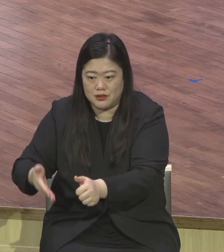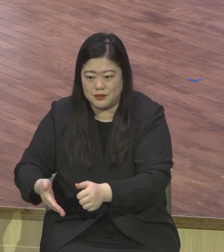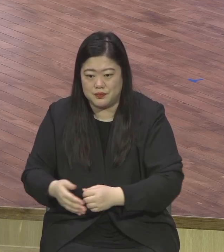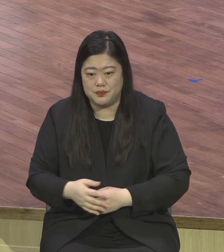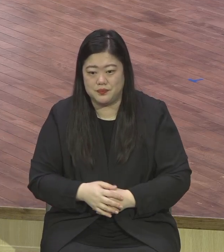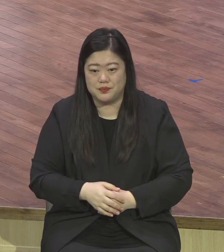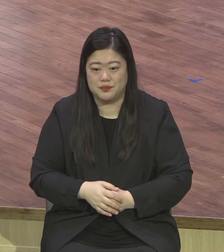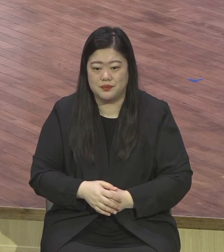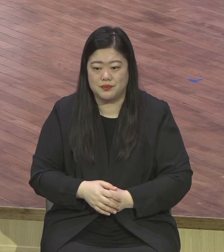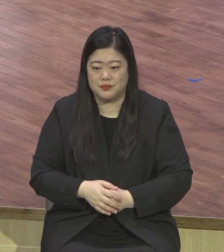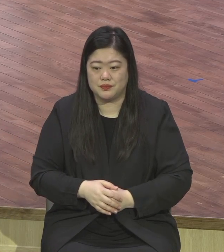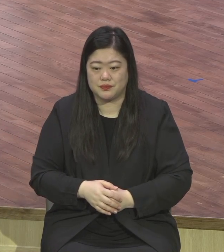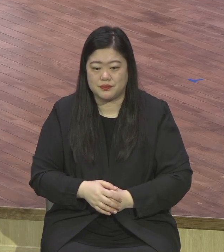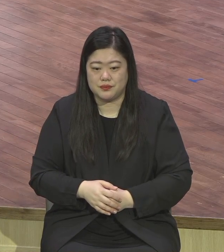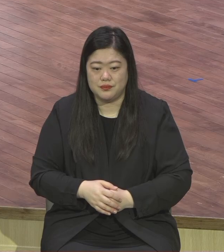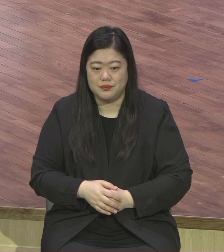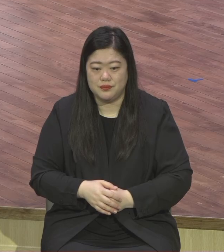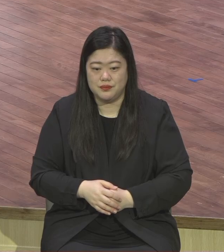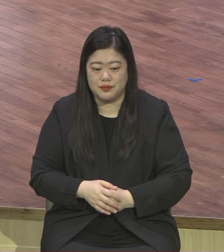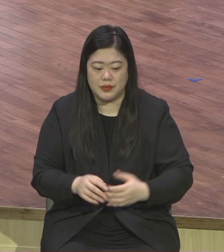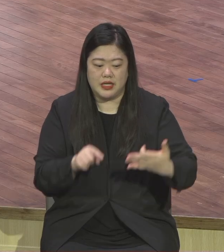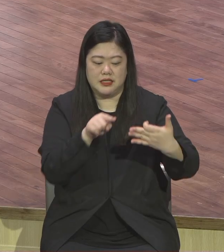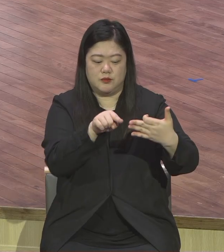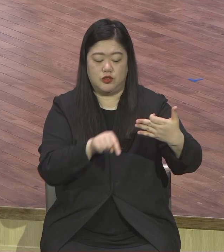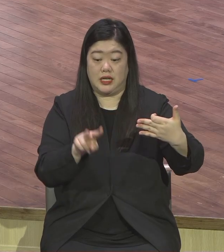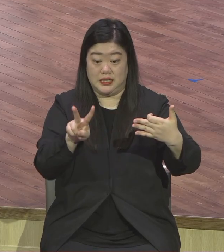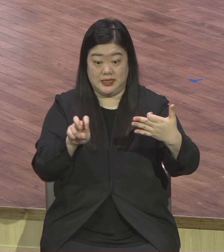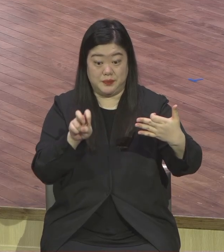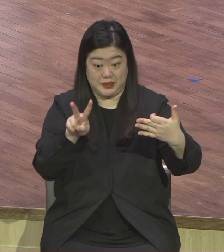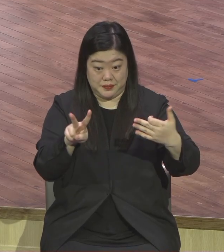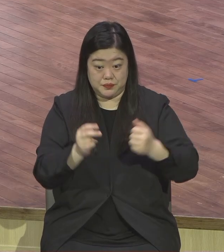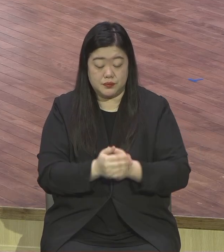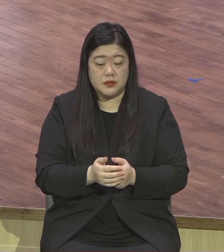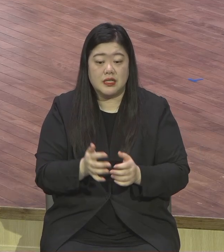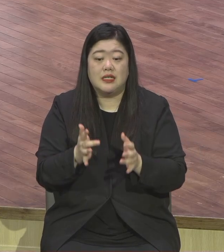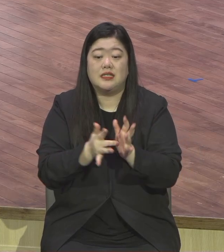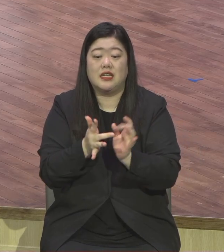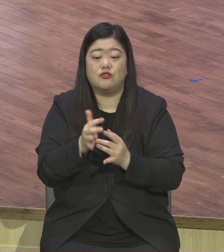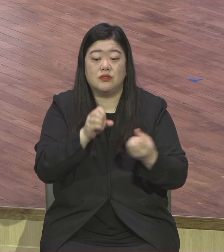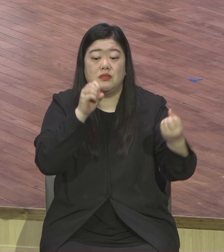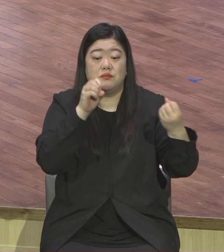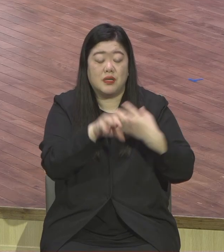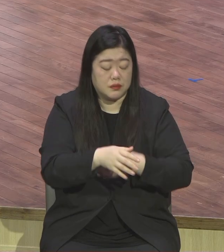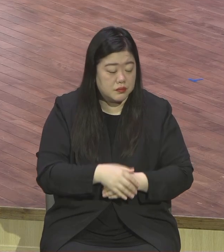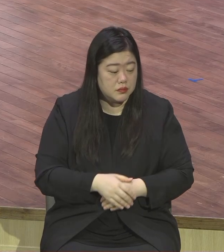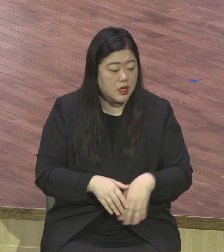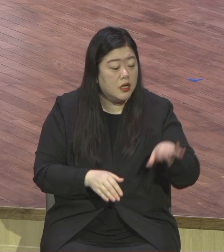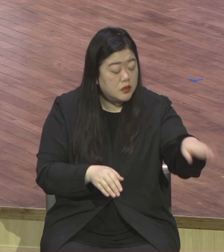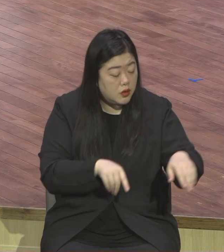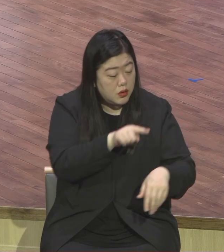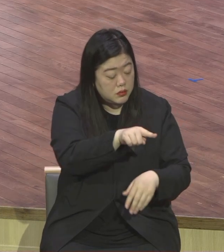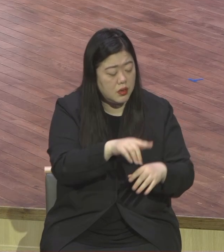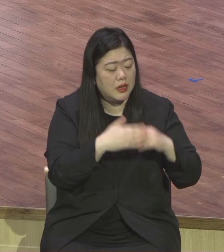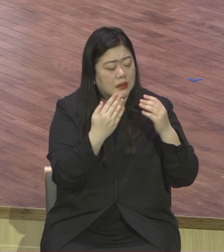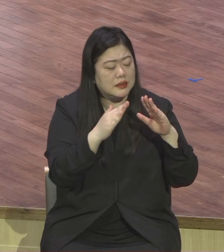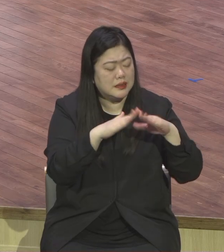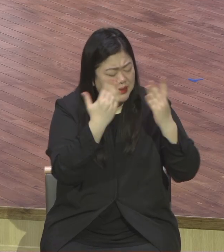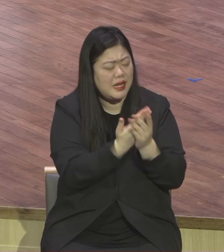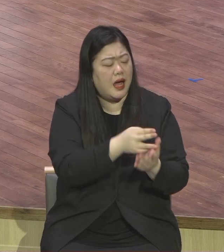그런데 22절에 보면 이 청년이 결국은 뭐요? 재물을 포기할 수 없어서 근심하며